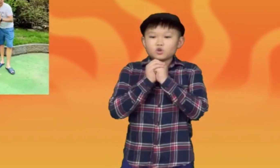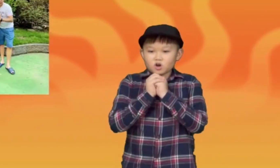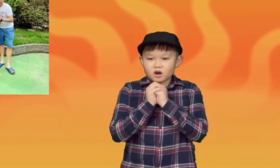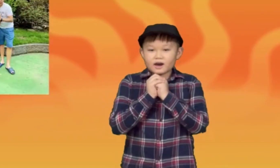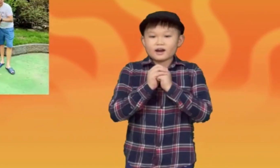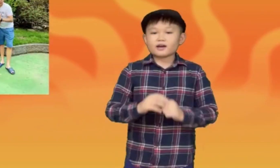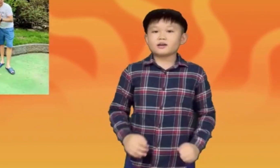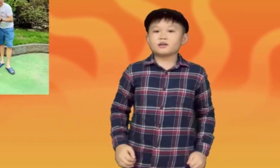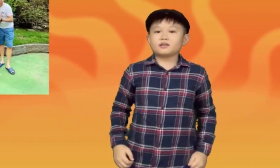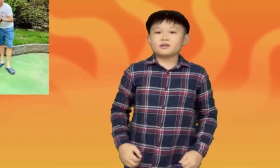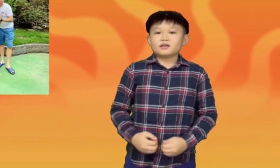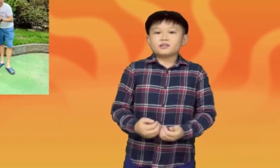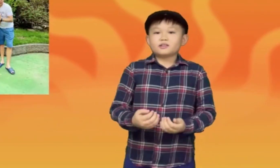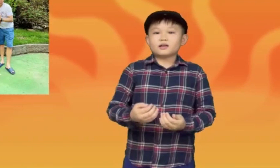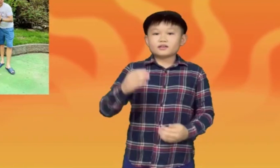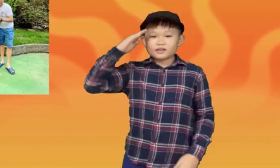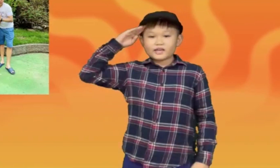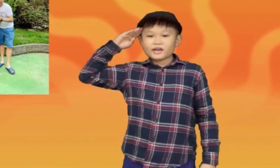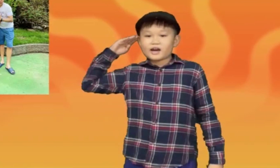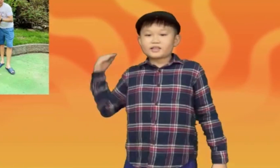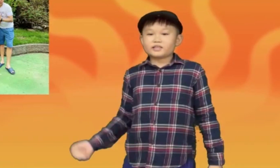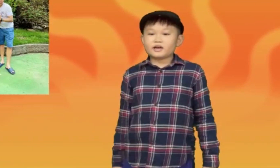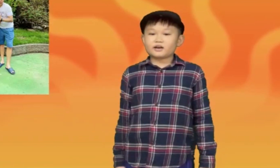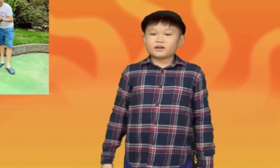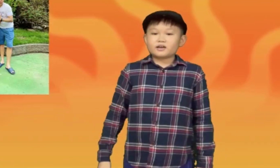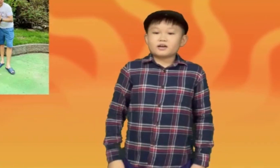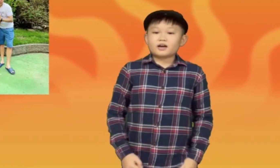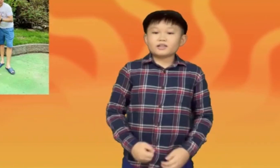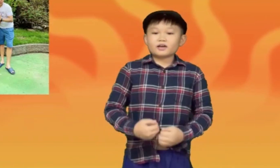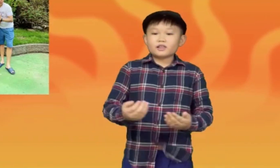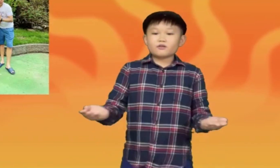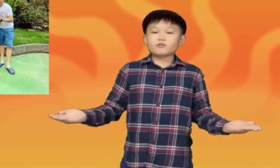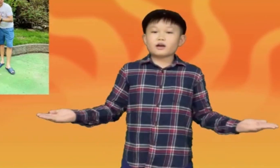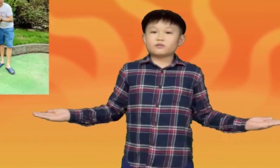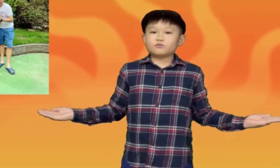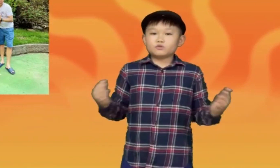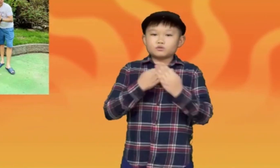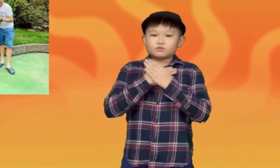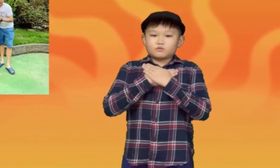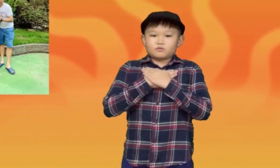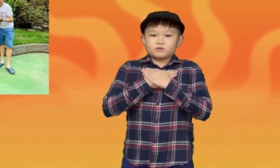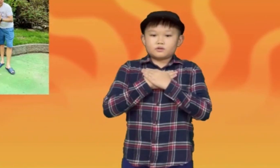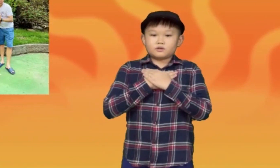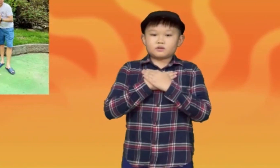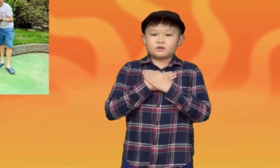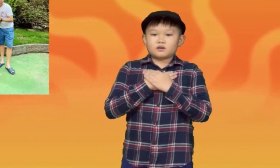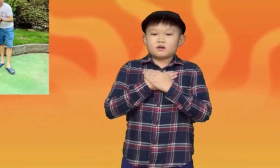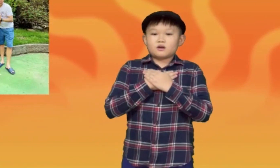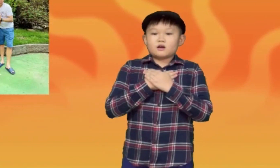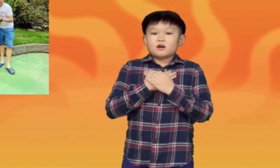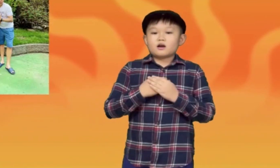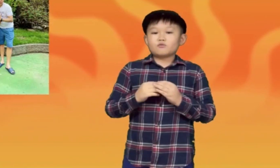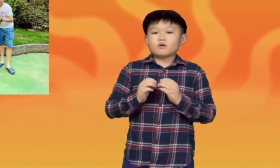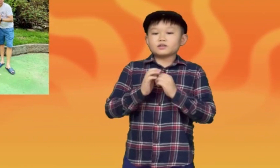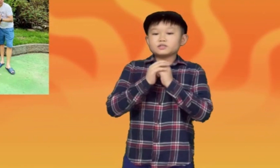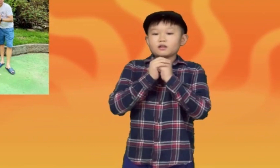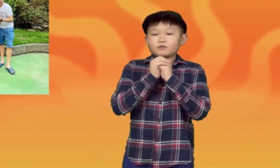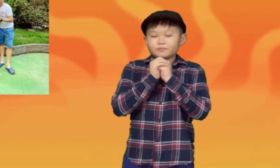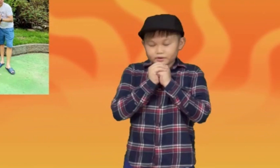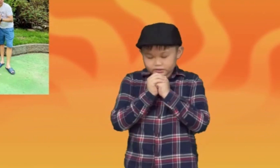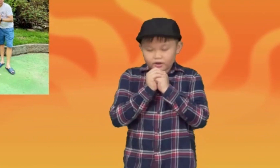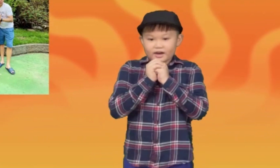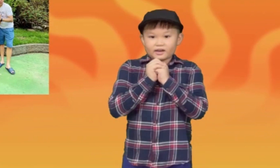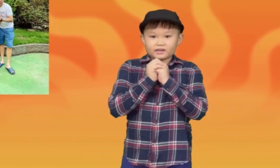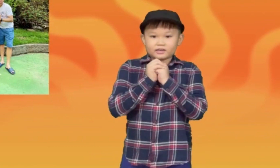doa, dan keringat yang kalian lakukan untukku Aku akan